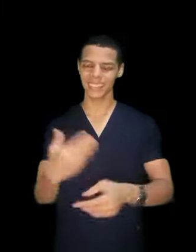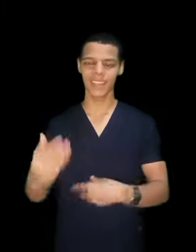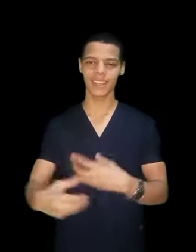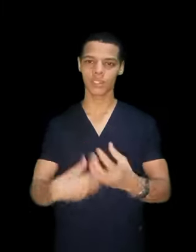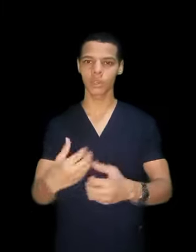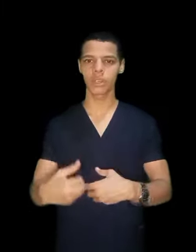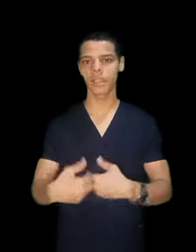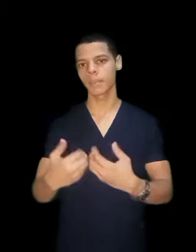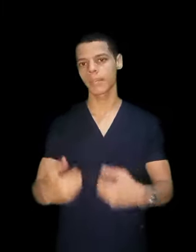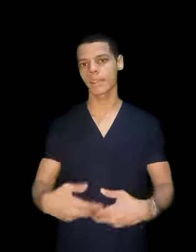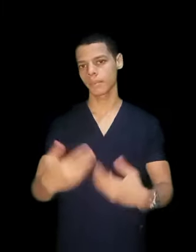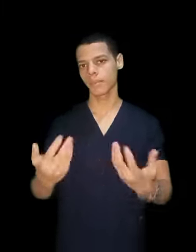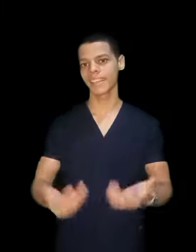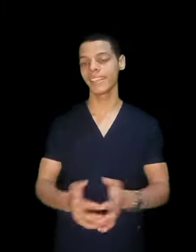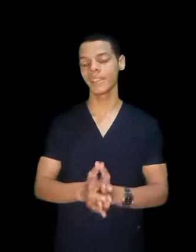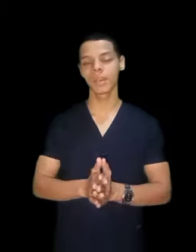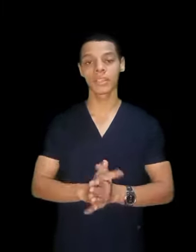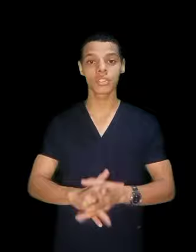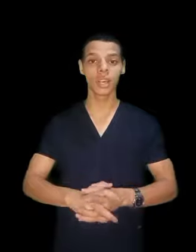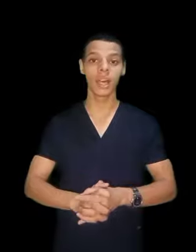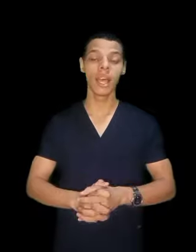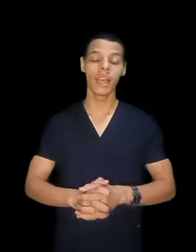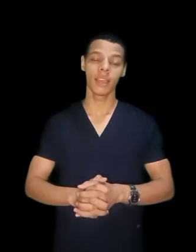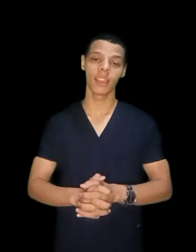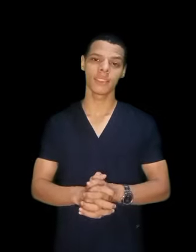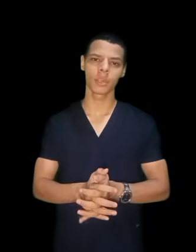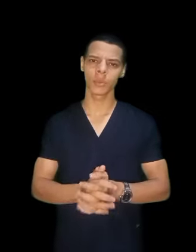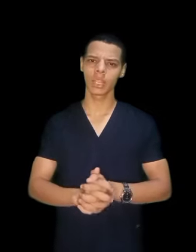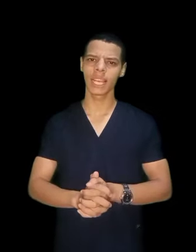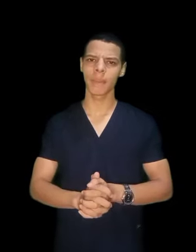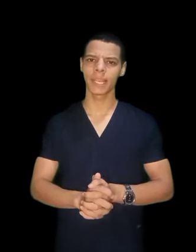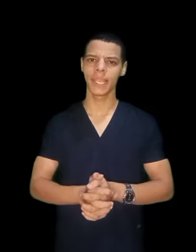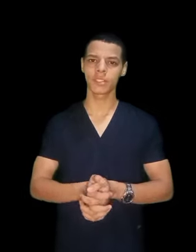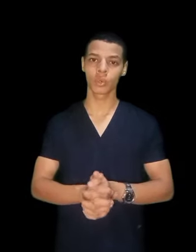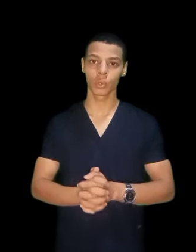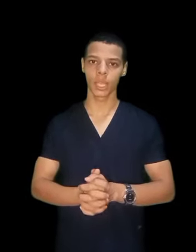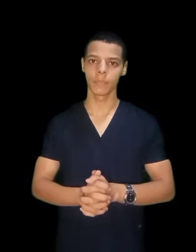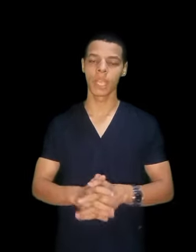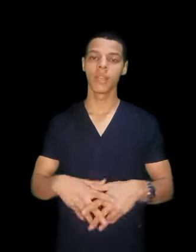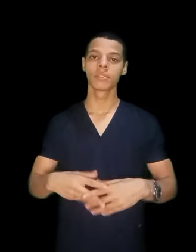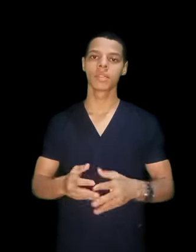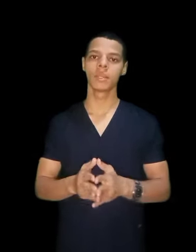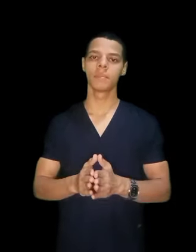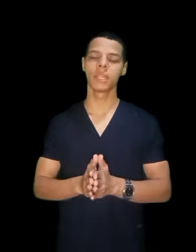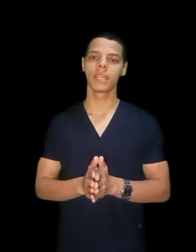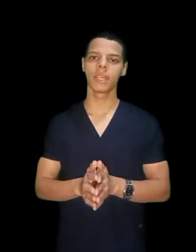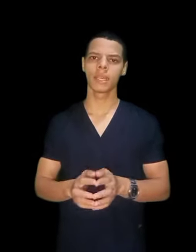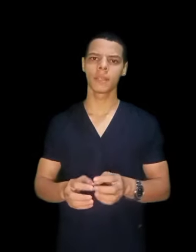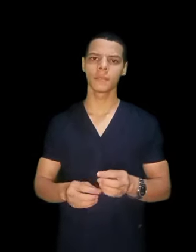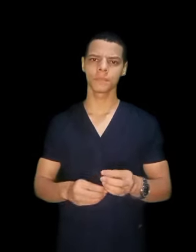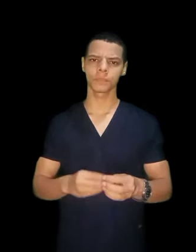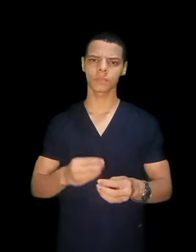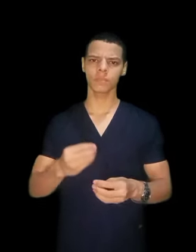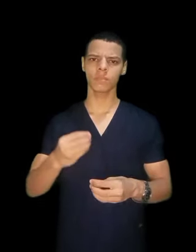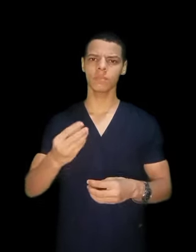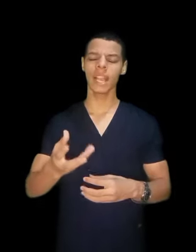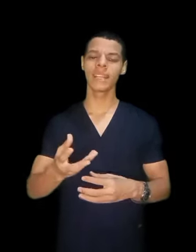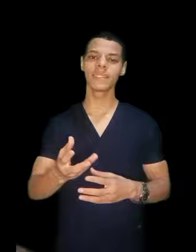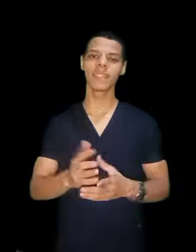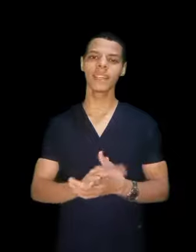يعني ده شغل بعدين نبقى نشرح تمريض العمليات شغله ايه؟ طيب اه عندنا